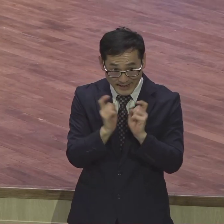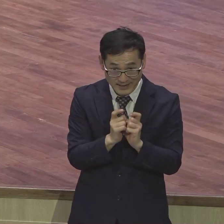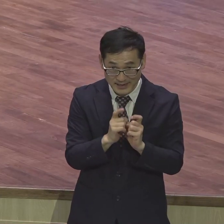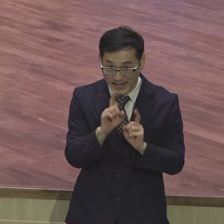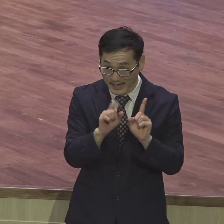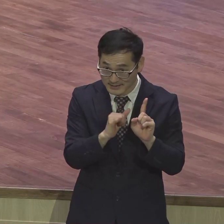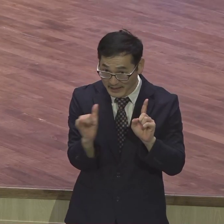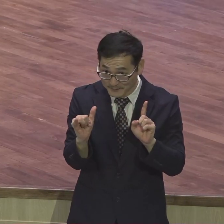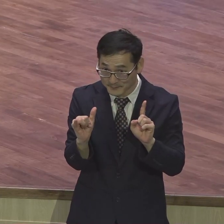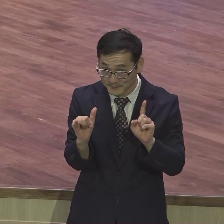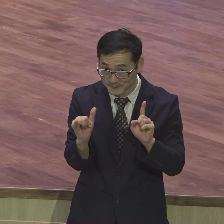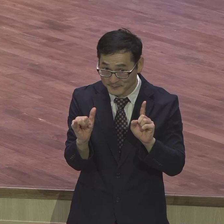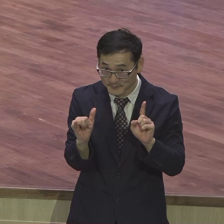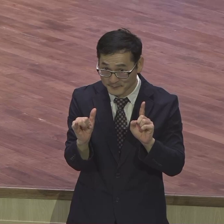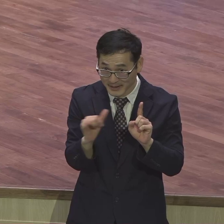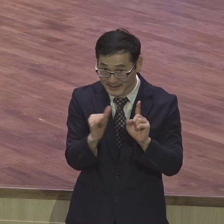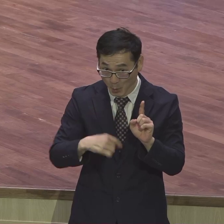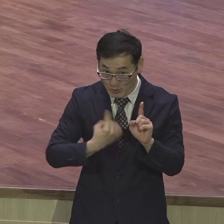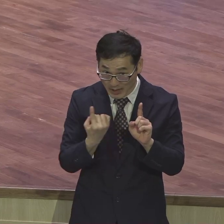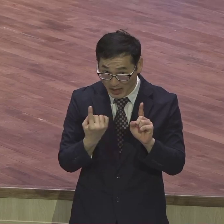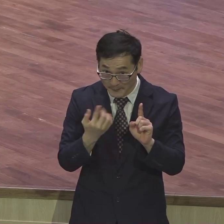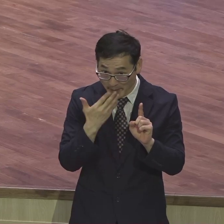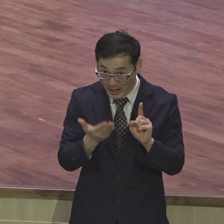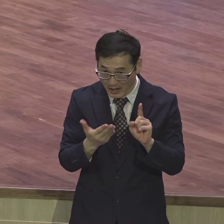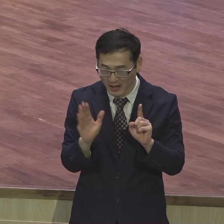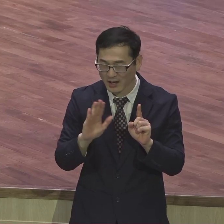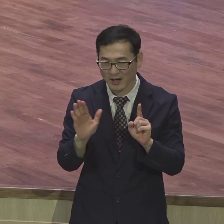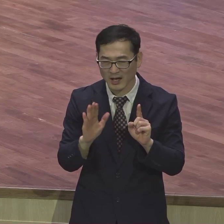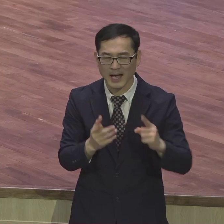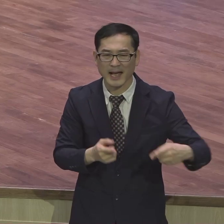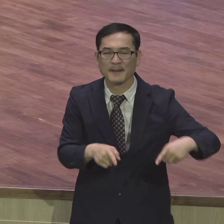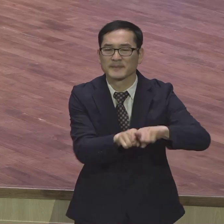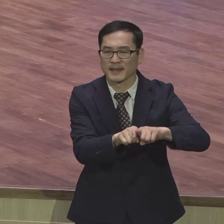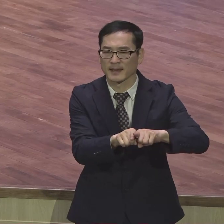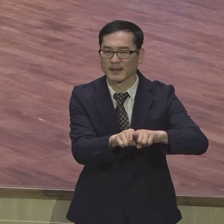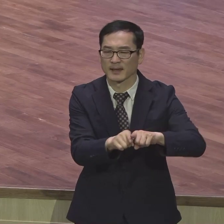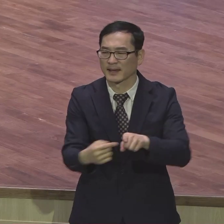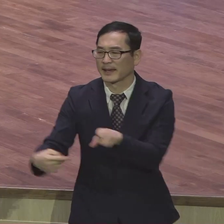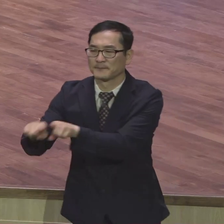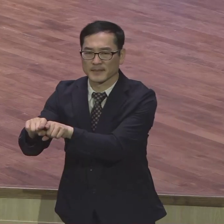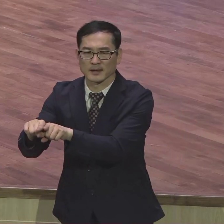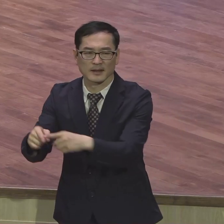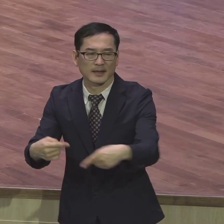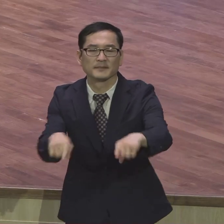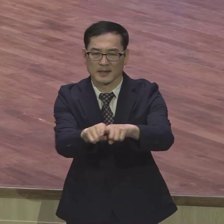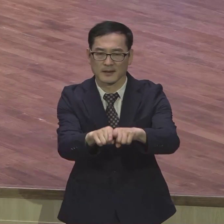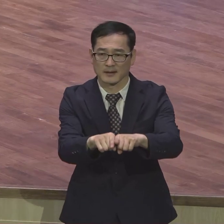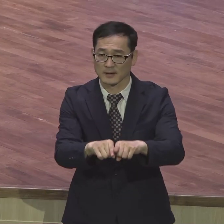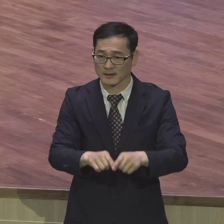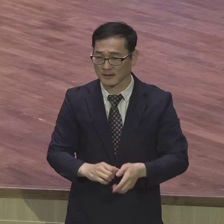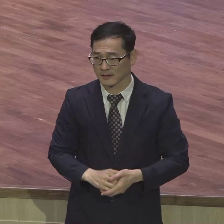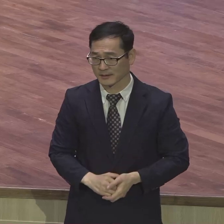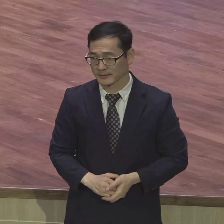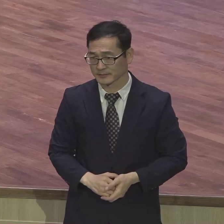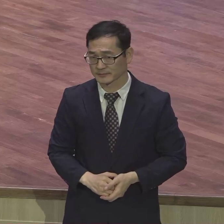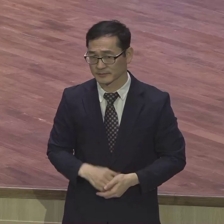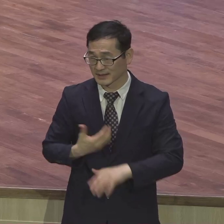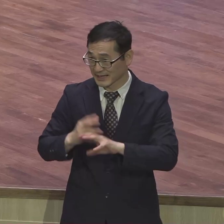어느 한 사람이 하는 게 아니라 함께하는 사회 제가 이렇게 해외를 나간다 이 말은